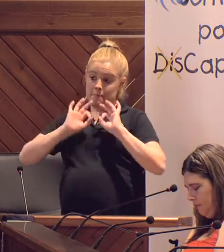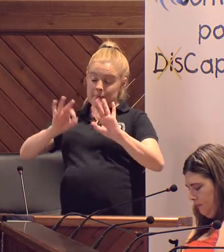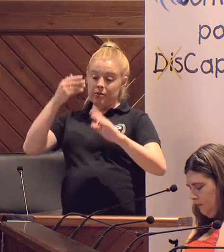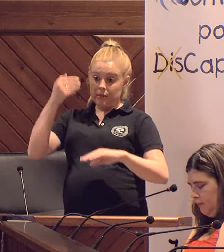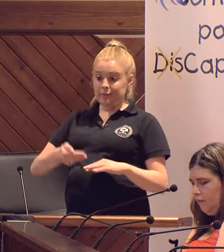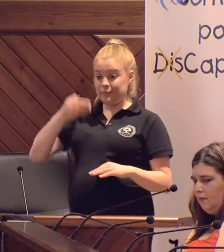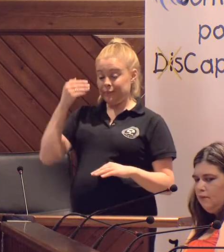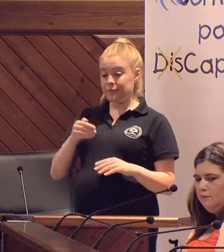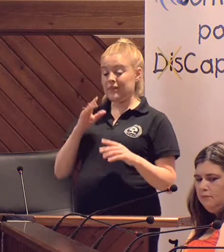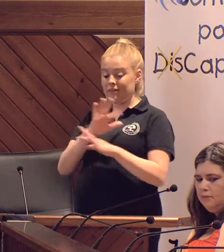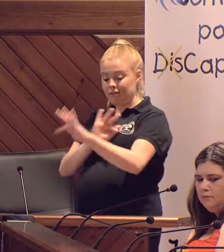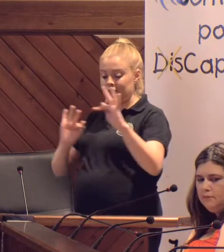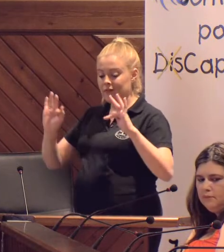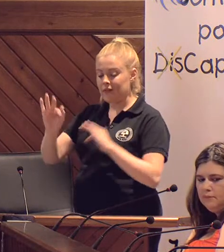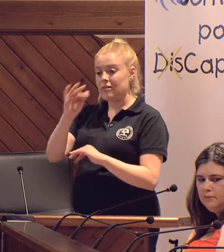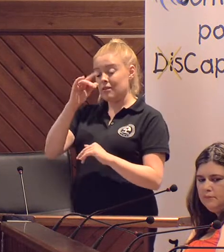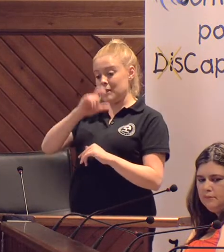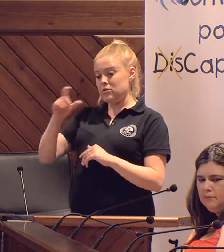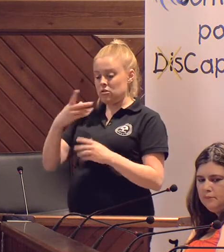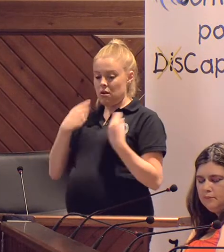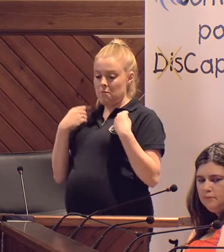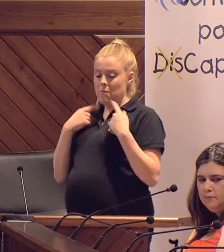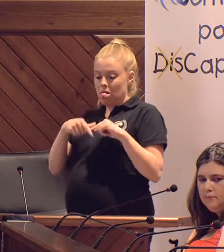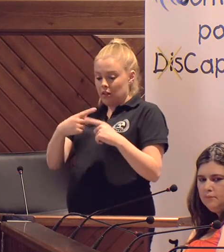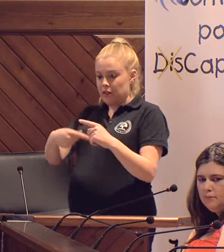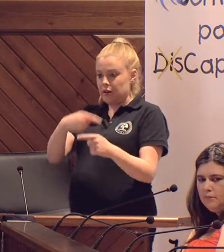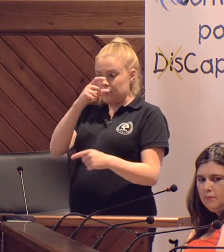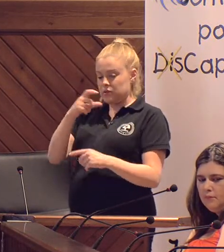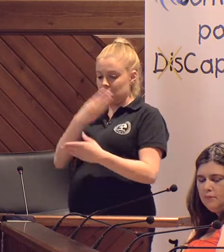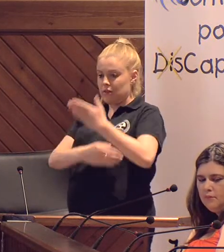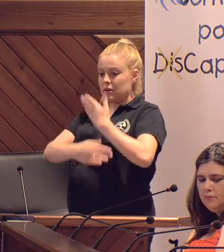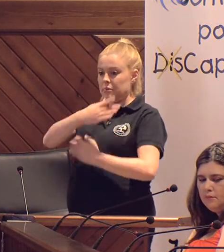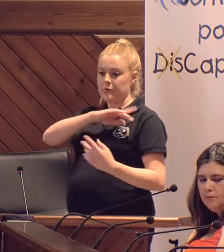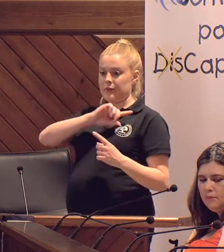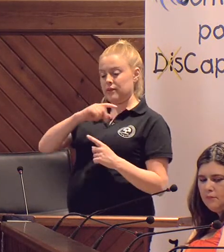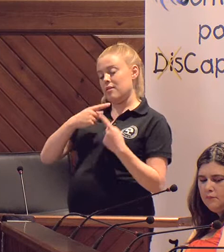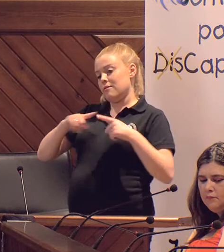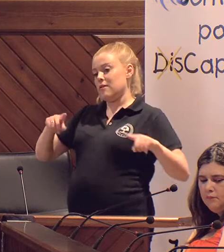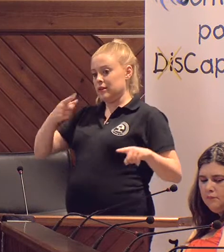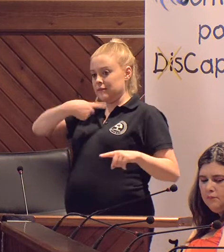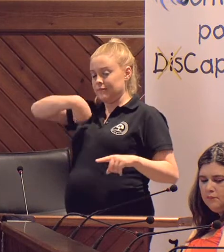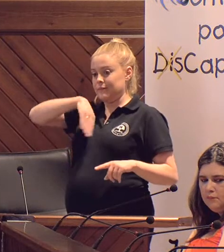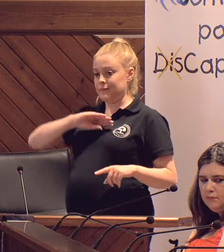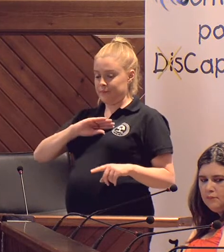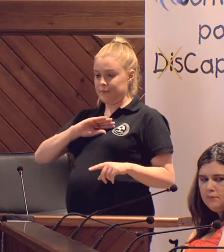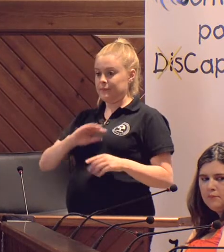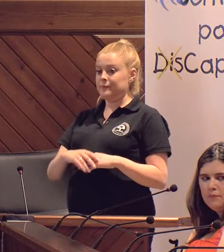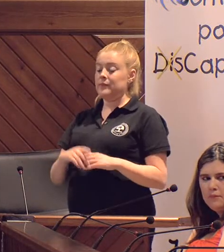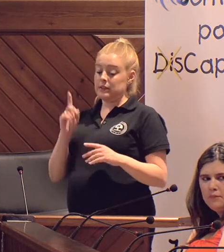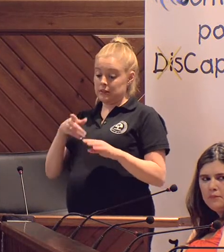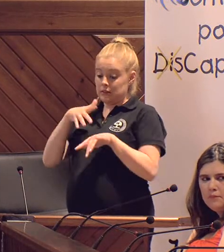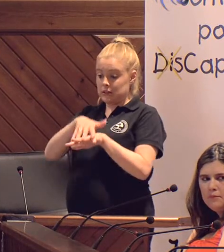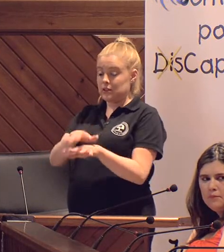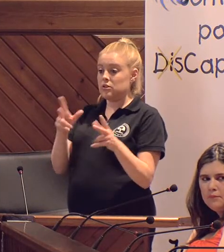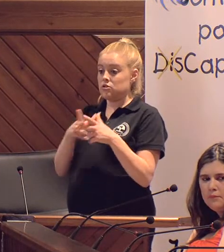empático hacia las personas que conviven diariamente con cualquier tipo de discapacidad distinta a la nuestra y a las energías por integrarse